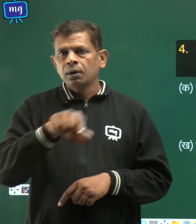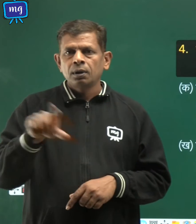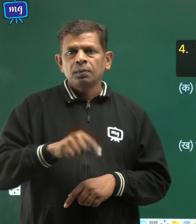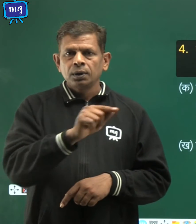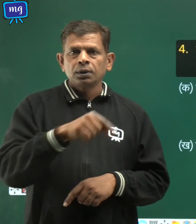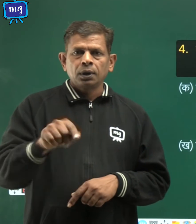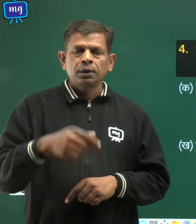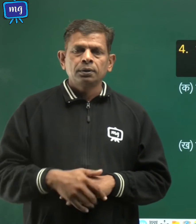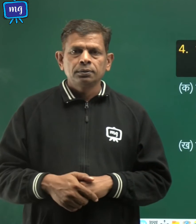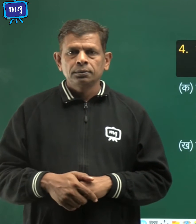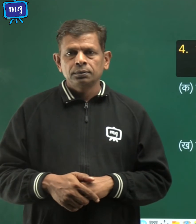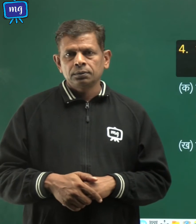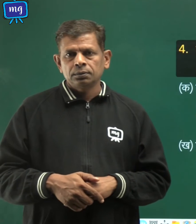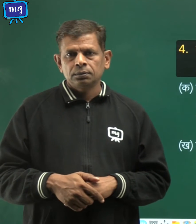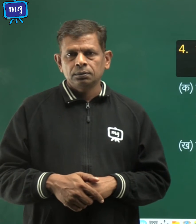निशान लगाएंगे